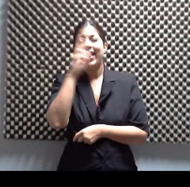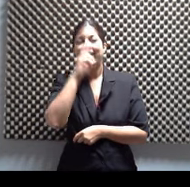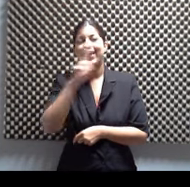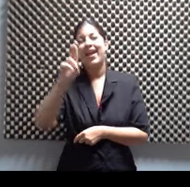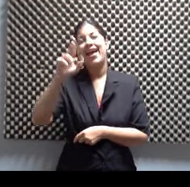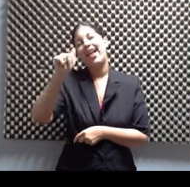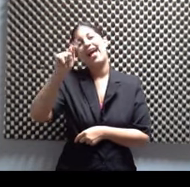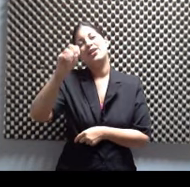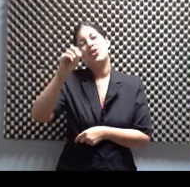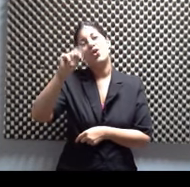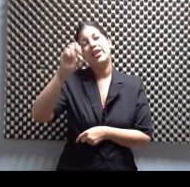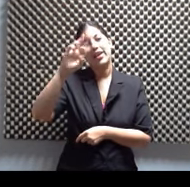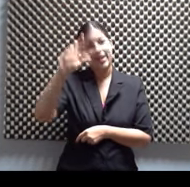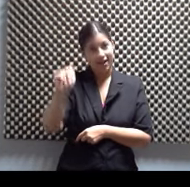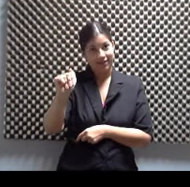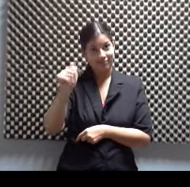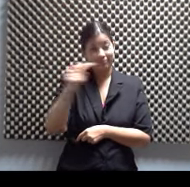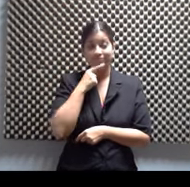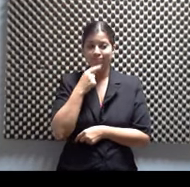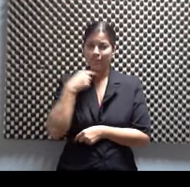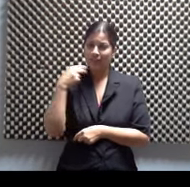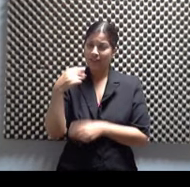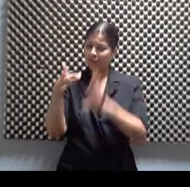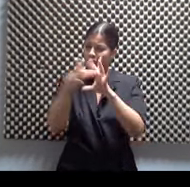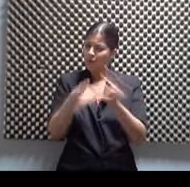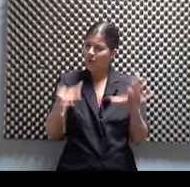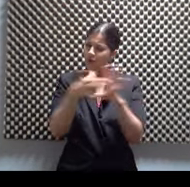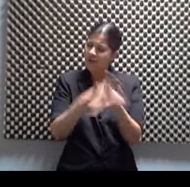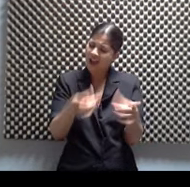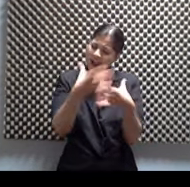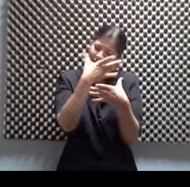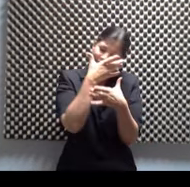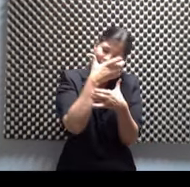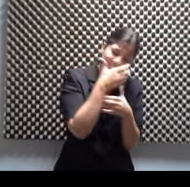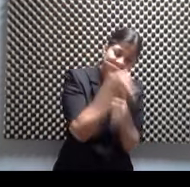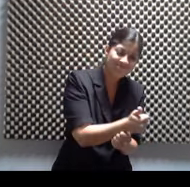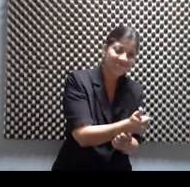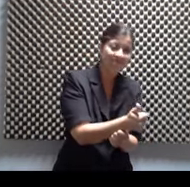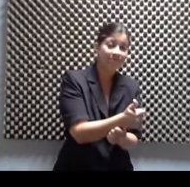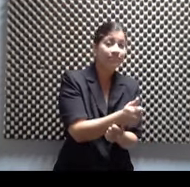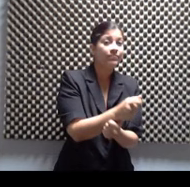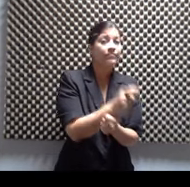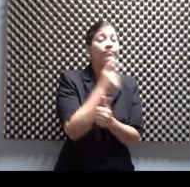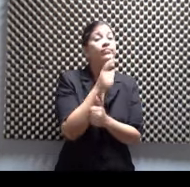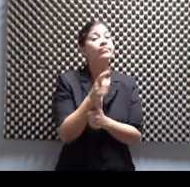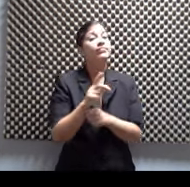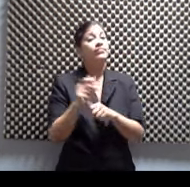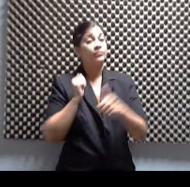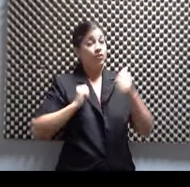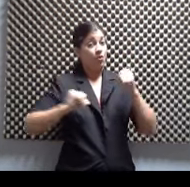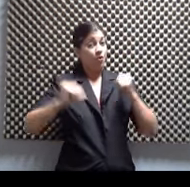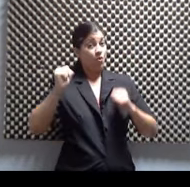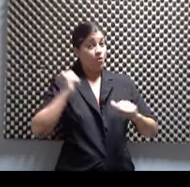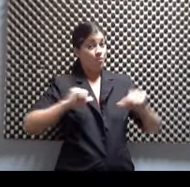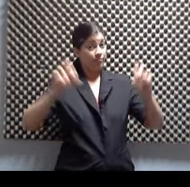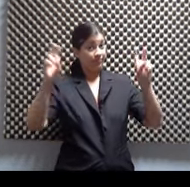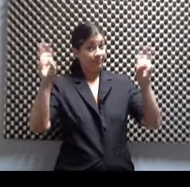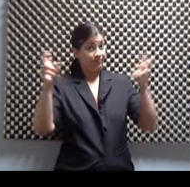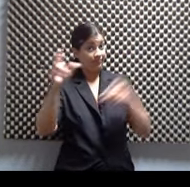de por sí, y tiene una historia interesantísima, o La Ratonera es la obra de teatro que ha